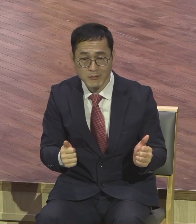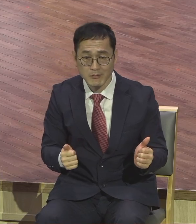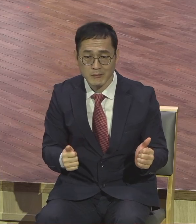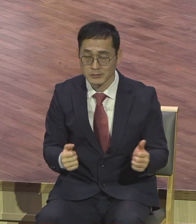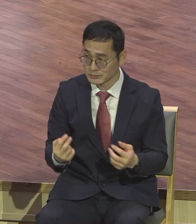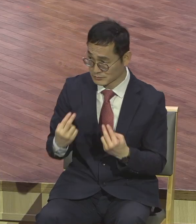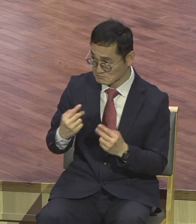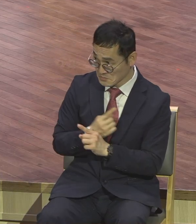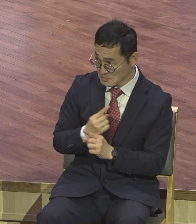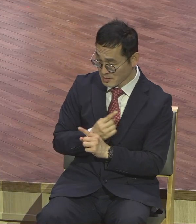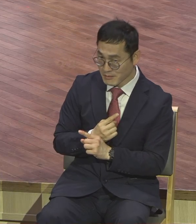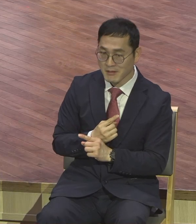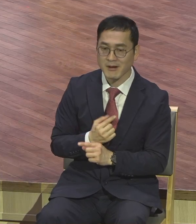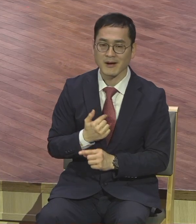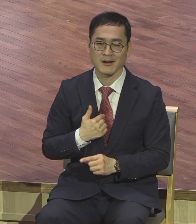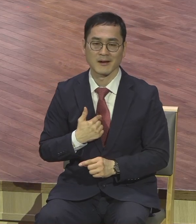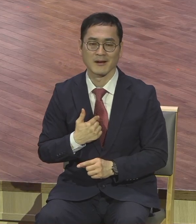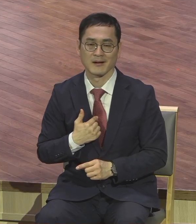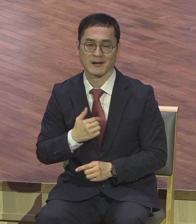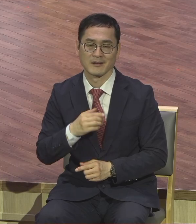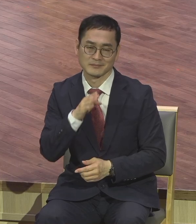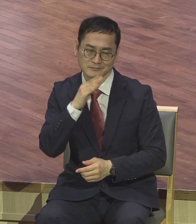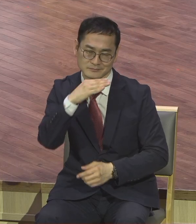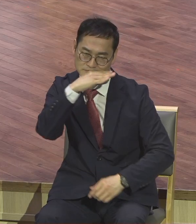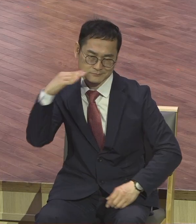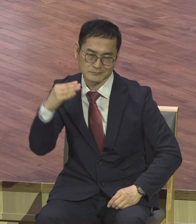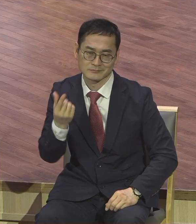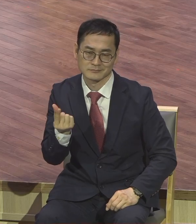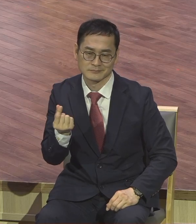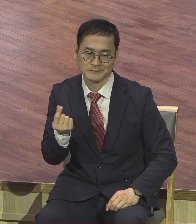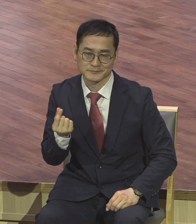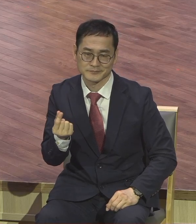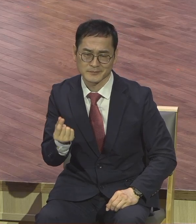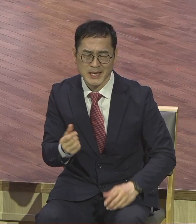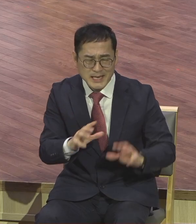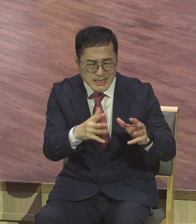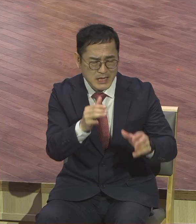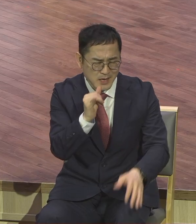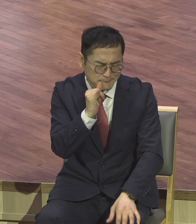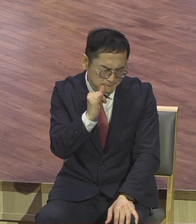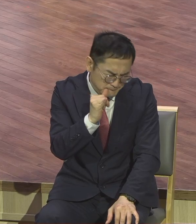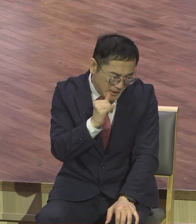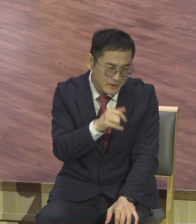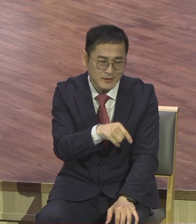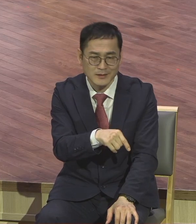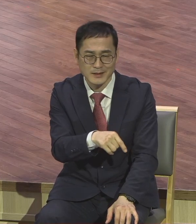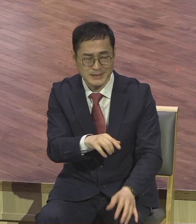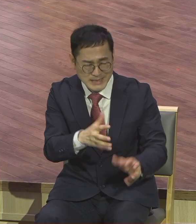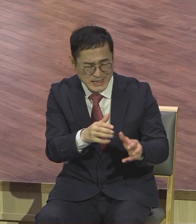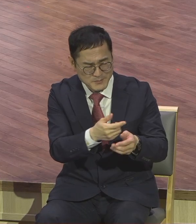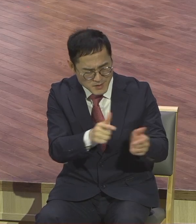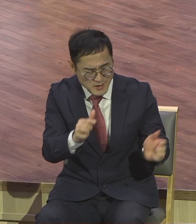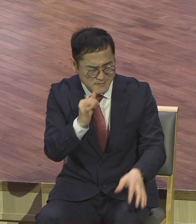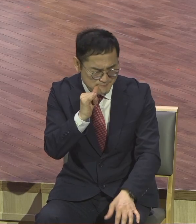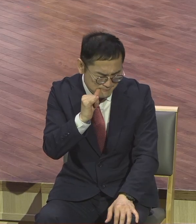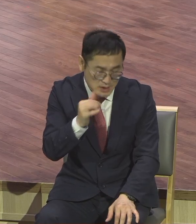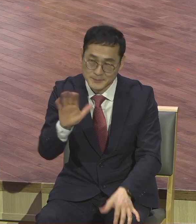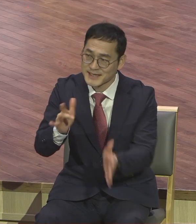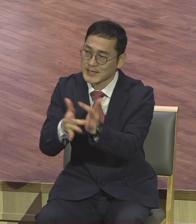그게 정상이에요. 그렇게 세상이 좋아서 그렇게 세상 것이 좋았는데 예수를 믿고 구원받고